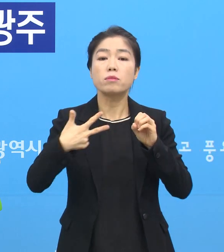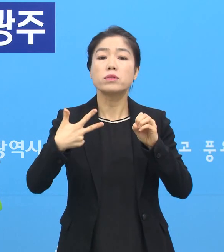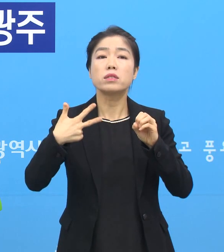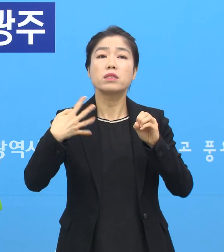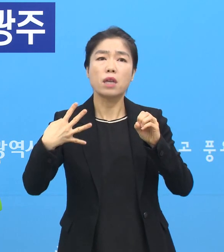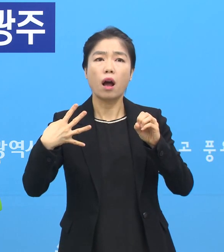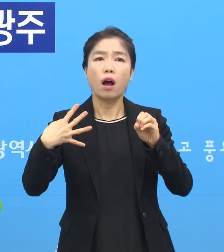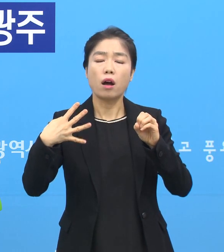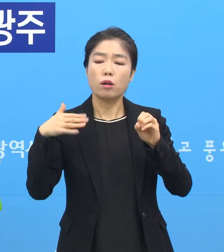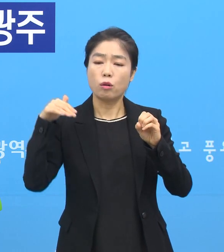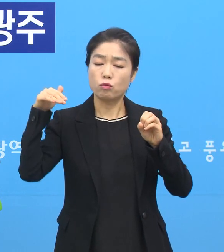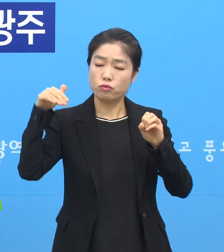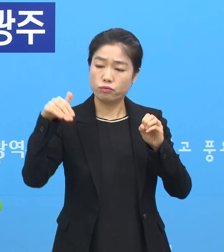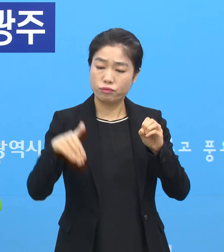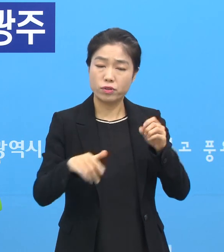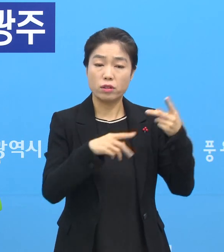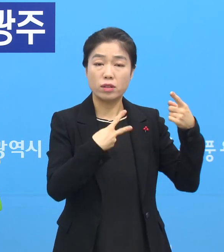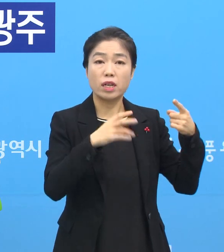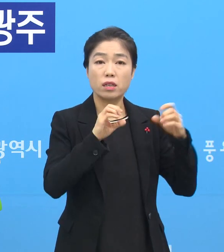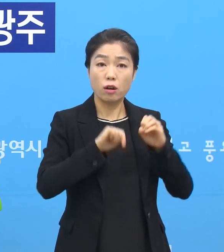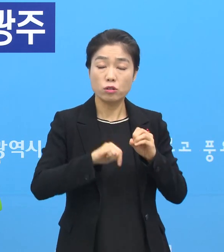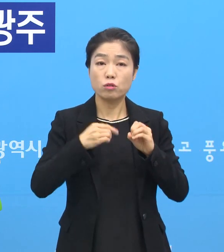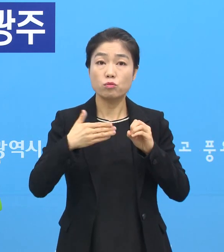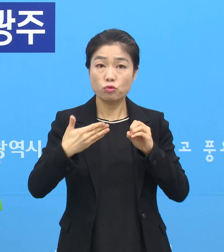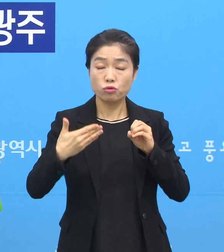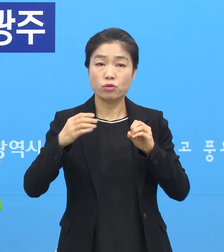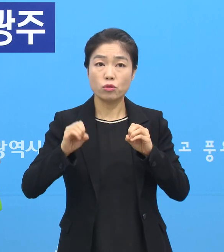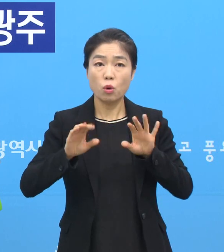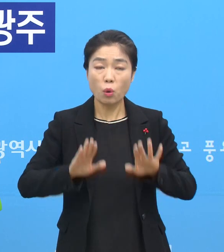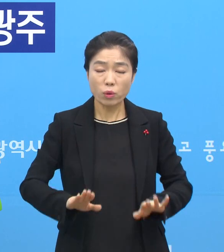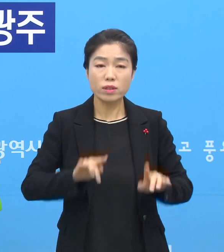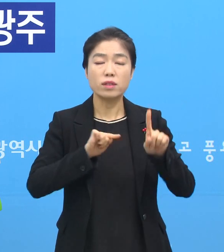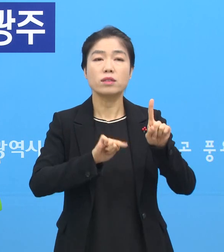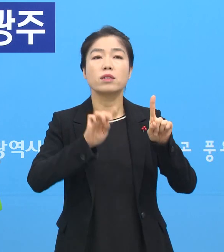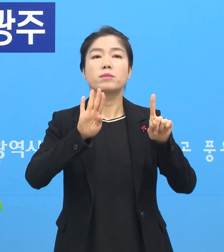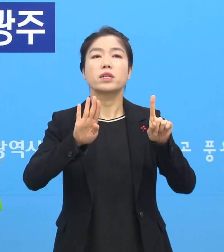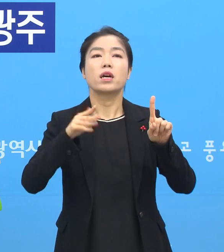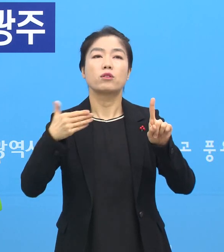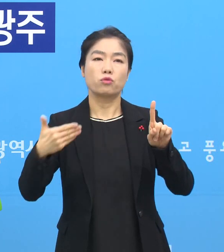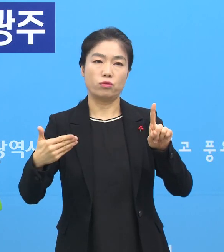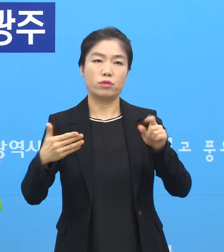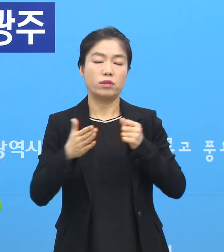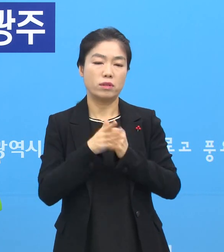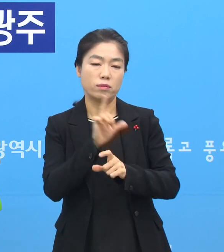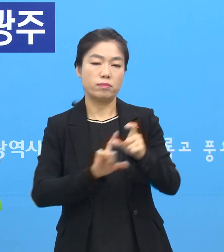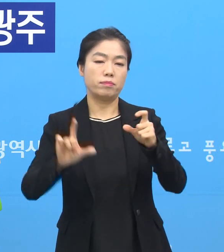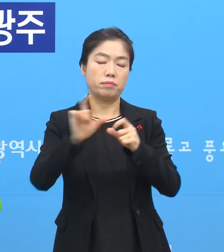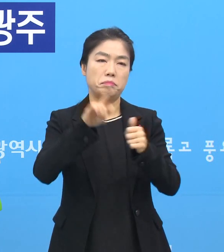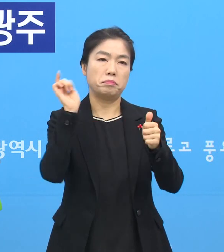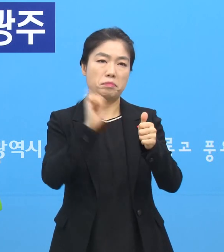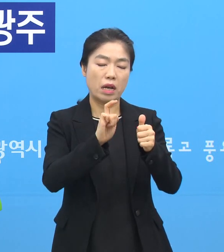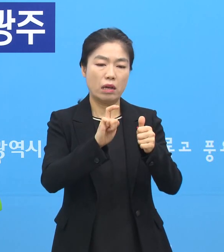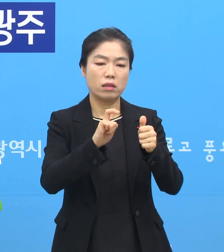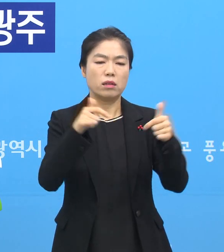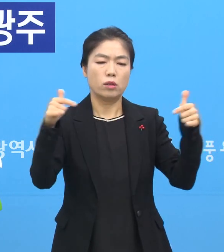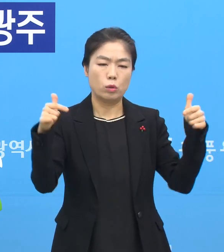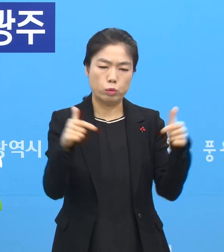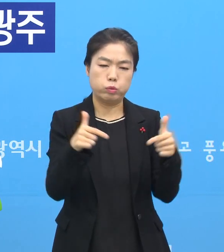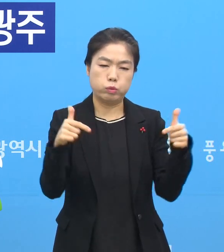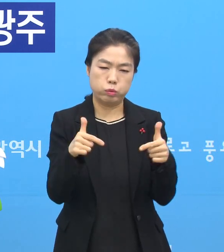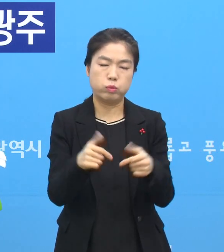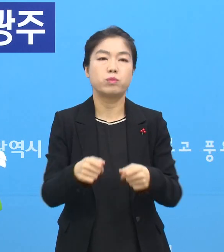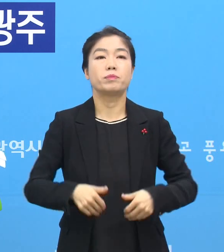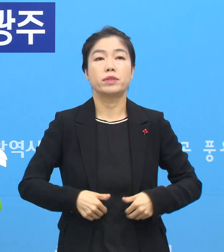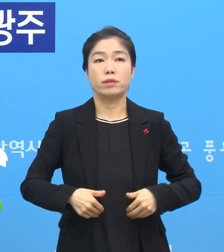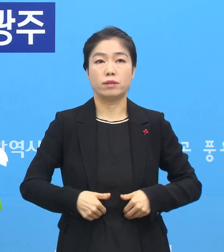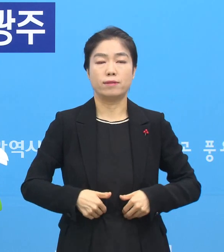게 1월 2일에 0.90, 오늘은 1.49입니다. 그래서 저희들이 추가 확진자 발생을 최소로 줄여야